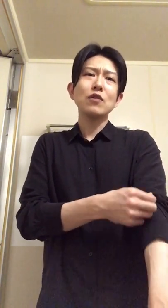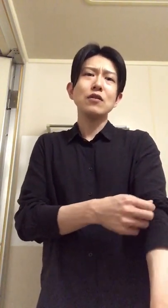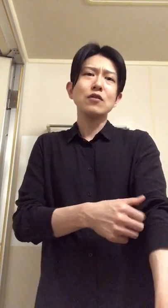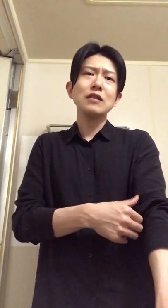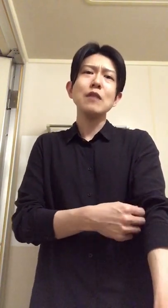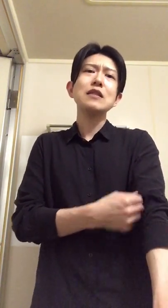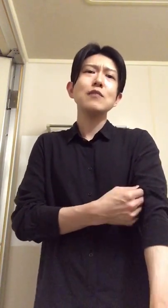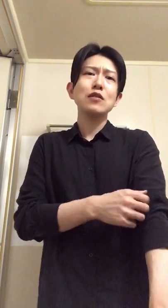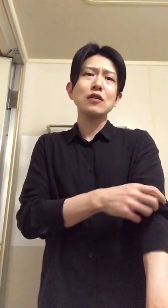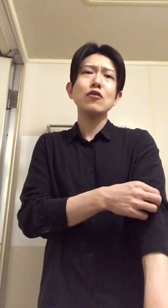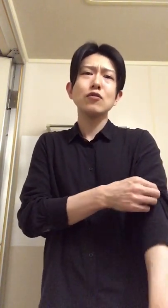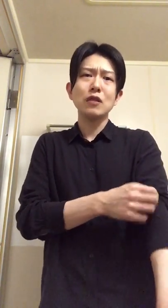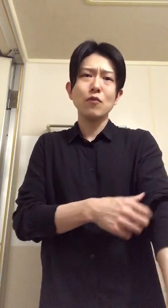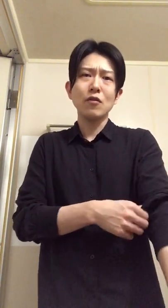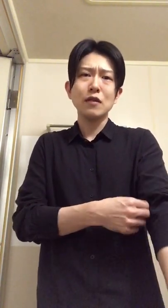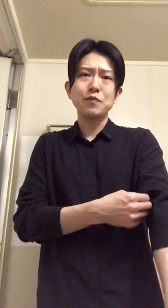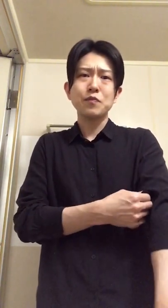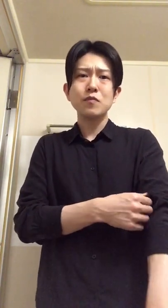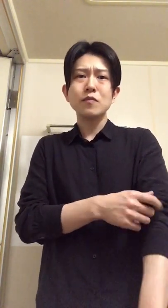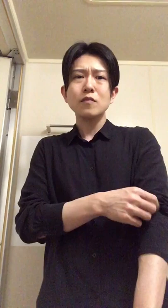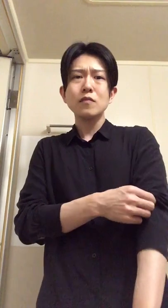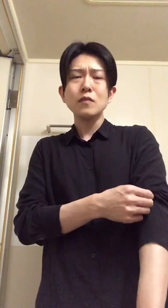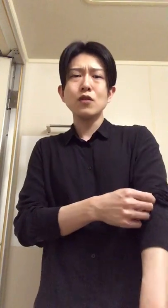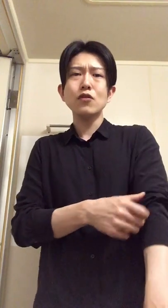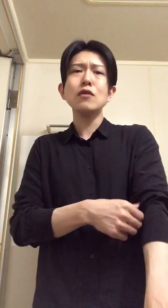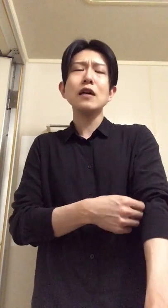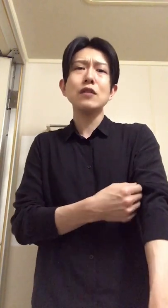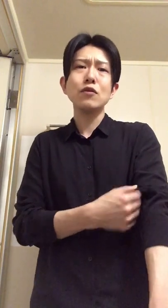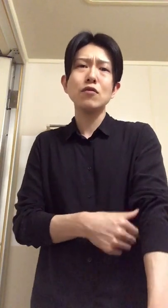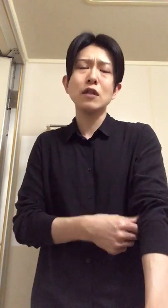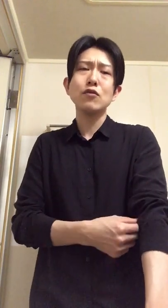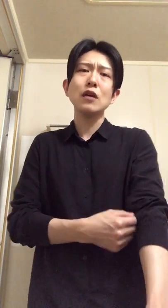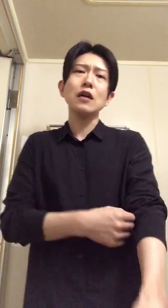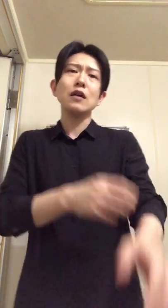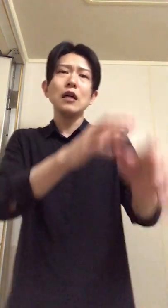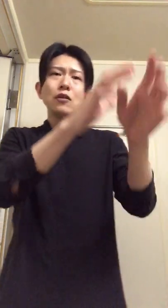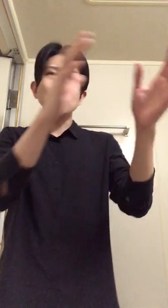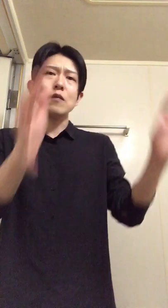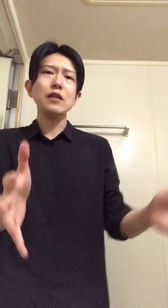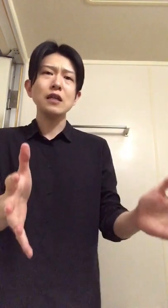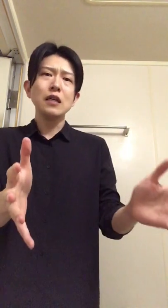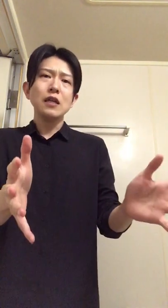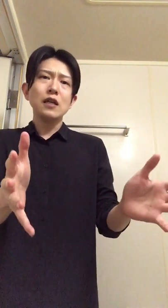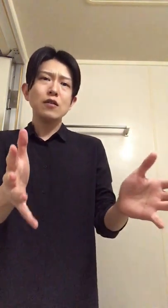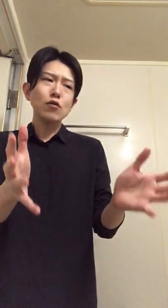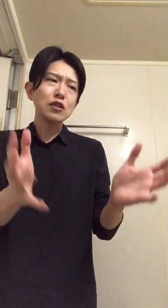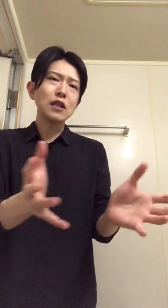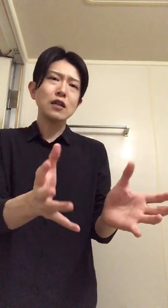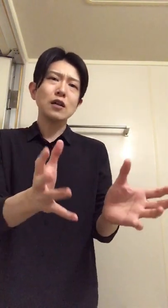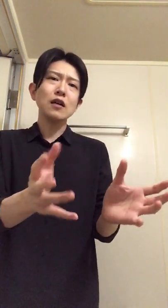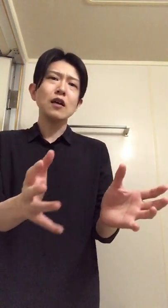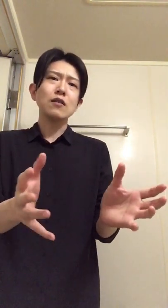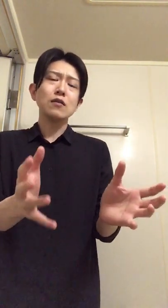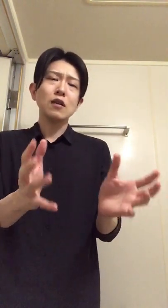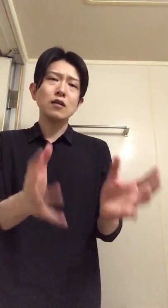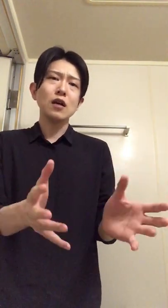やめてしまえ捨てろそんなもんは世の中にとってよくない世の中のためにどうしたらいいかって考えたらさ